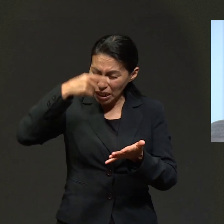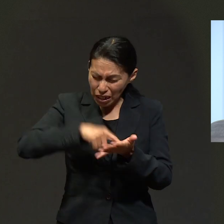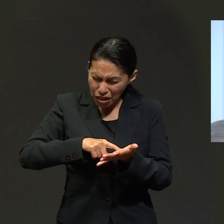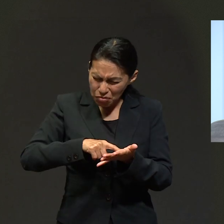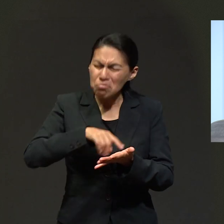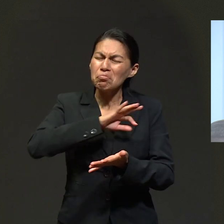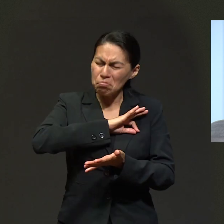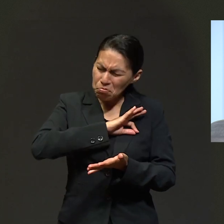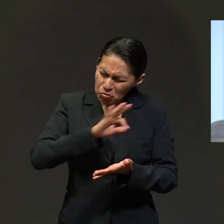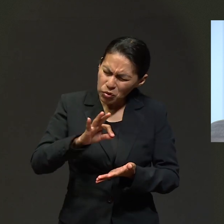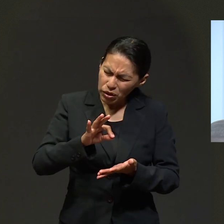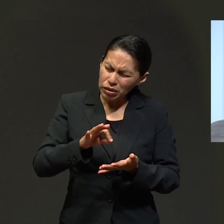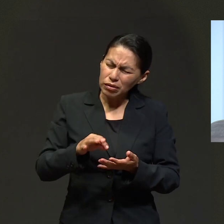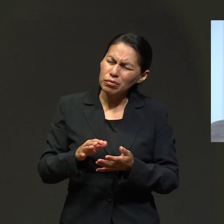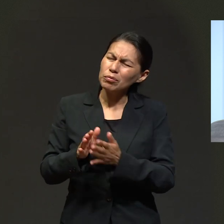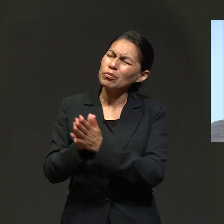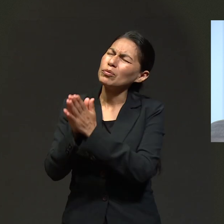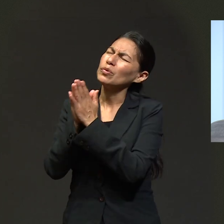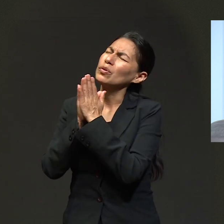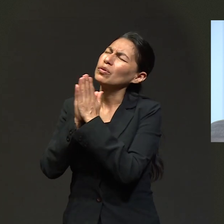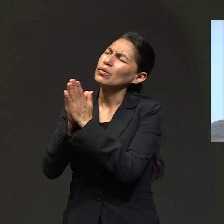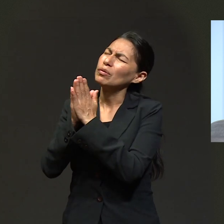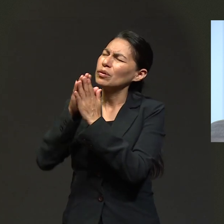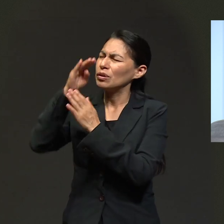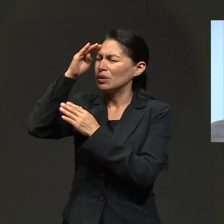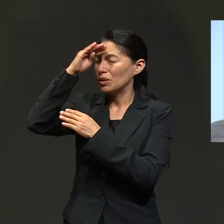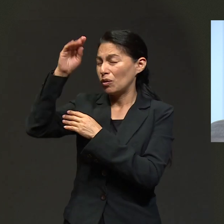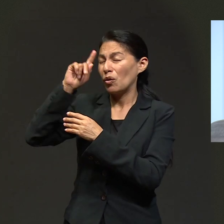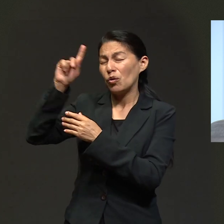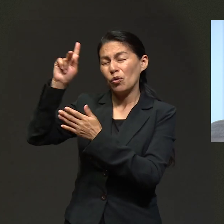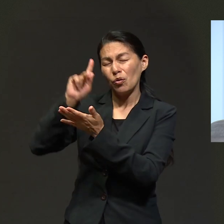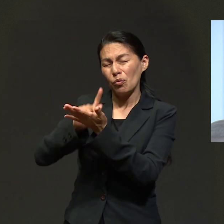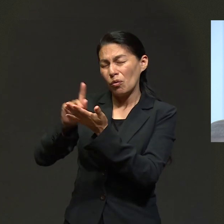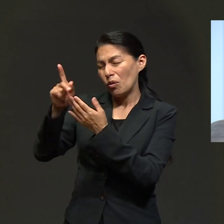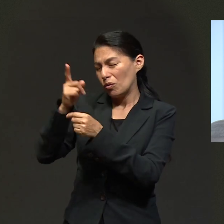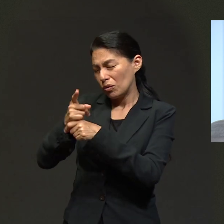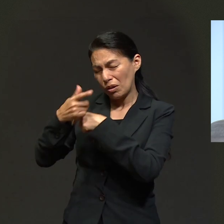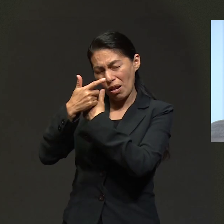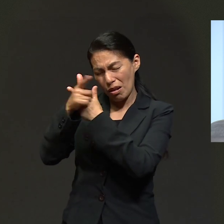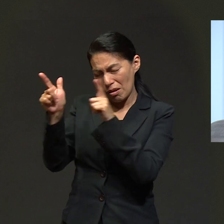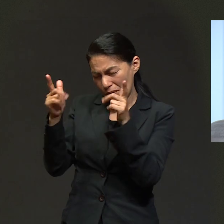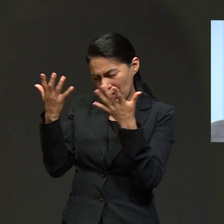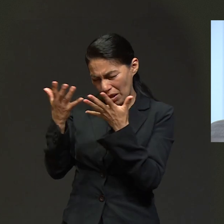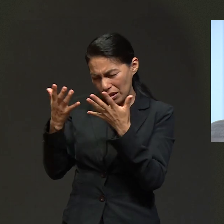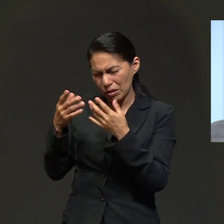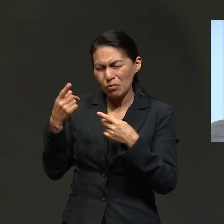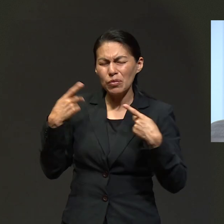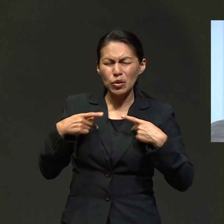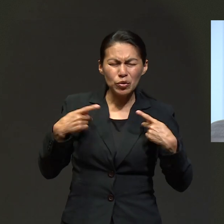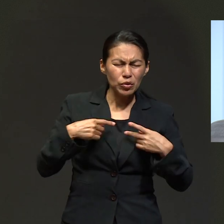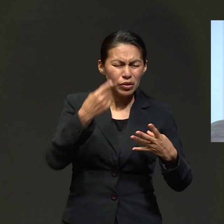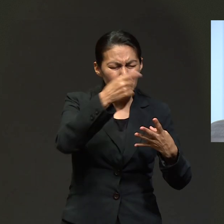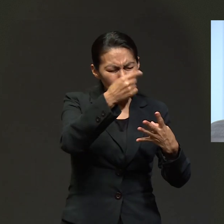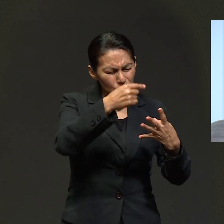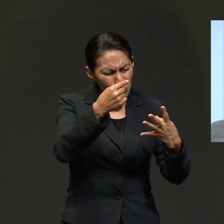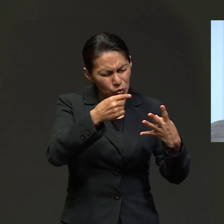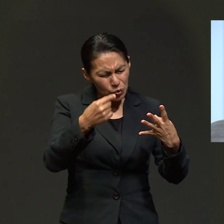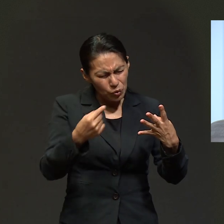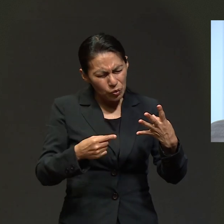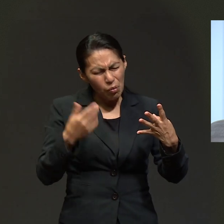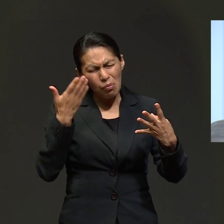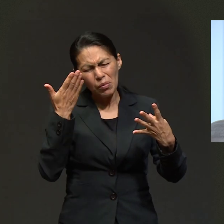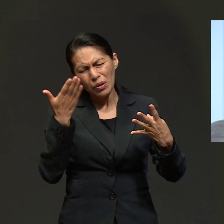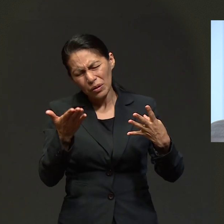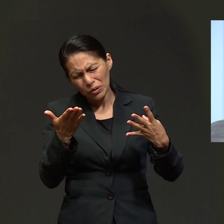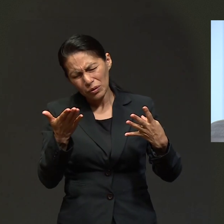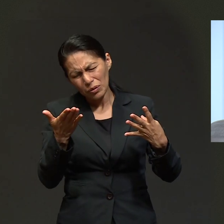bendita voluntad, te ruego por todos aquellos, Señor, que han pedido sus peticiones, han hecho sus peticiones, y tú has